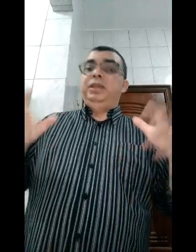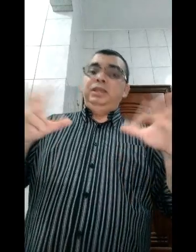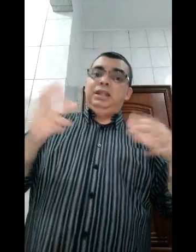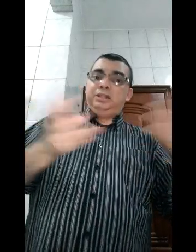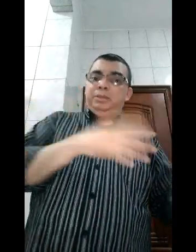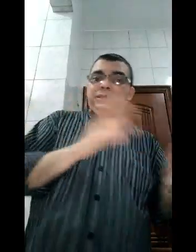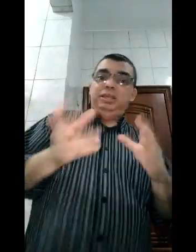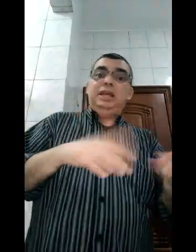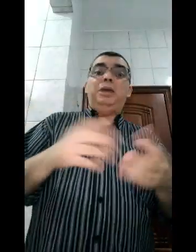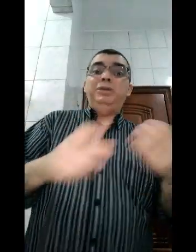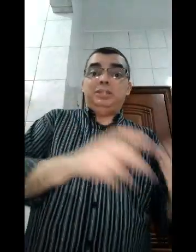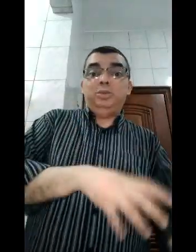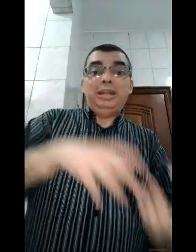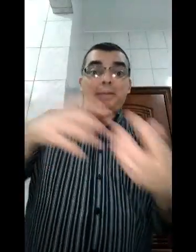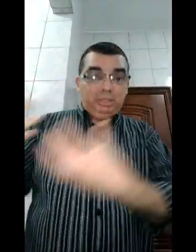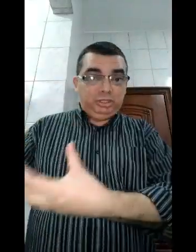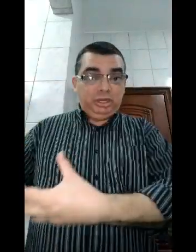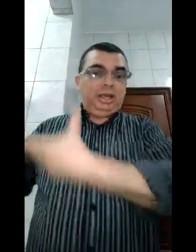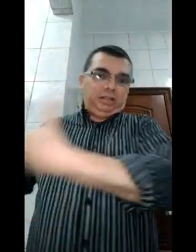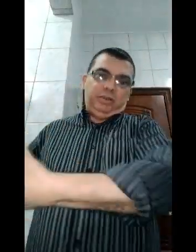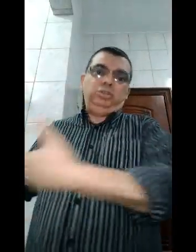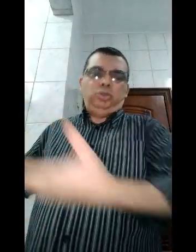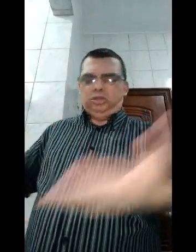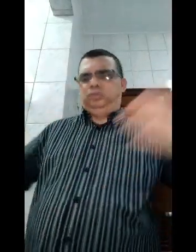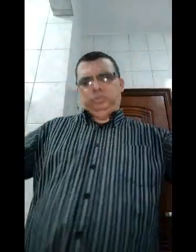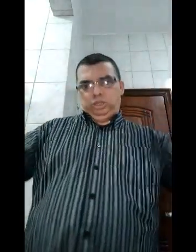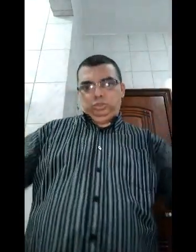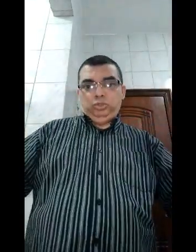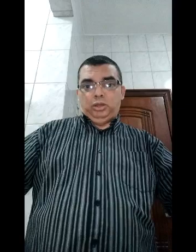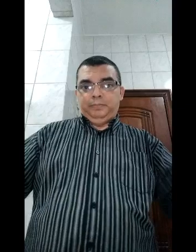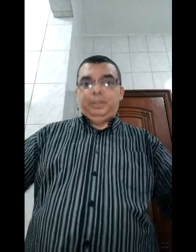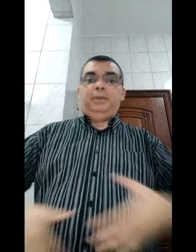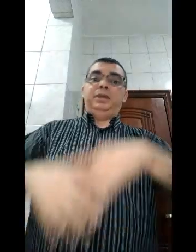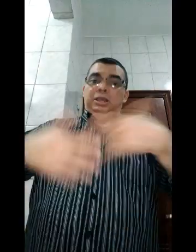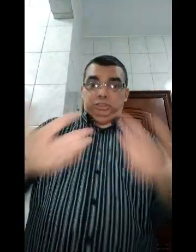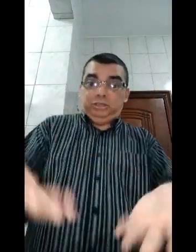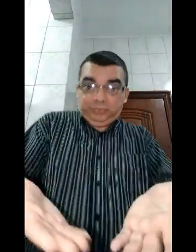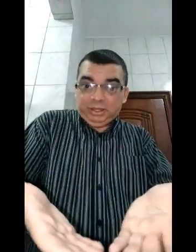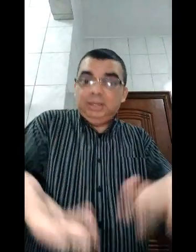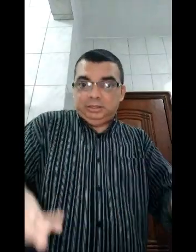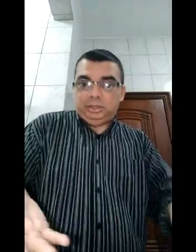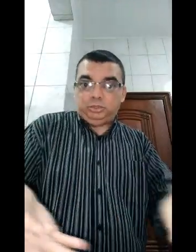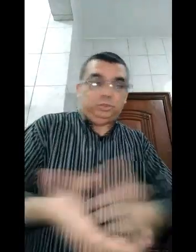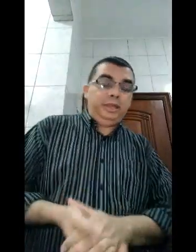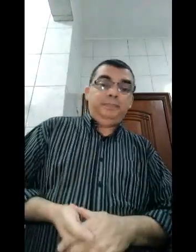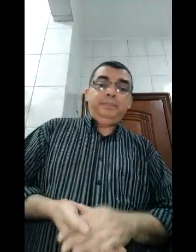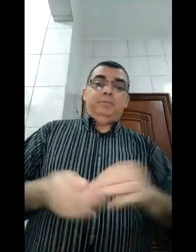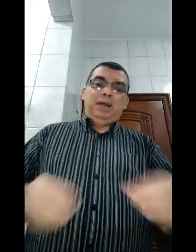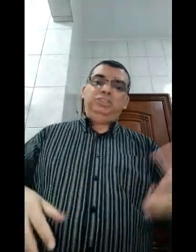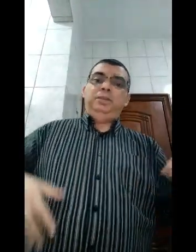E ela também. E ele acabou entrando na mídia através, lógico, da Jojo, né? Porque a gente é fã da Jojo, né? Mas